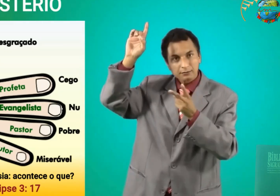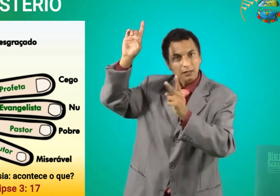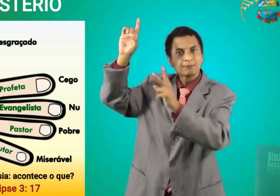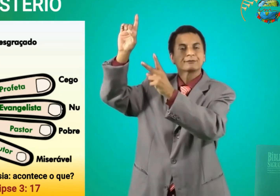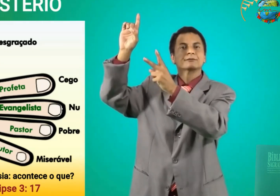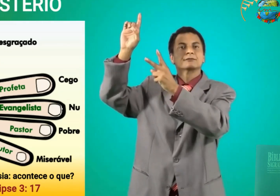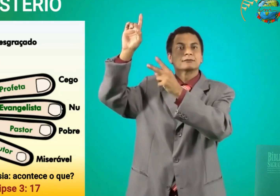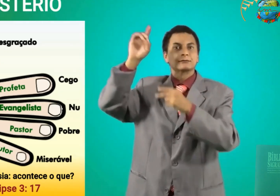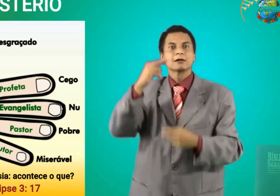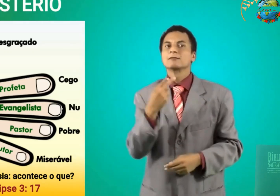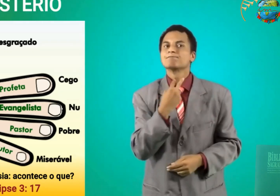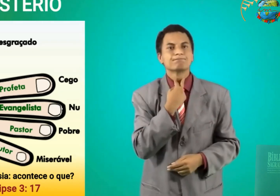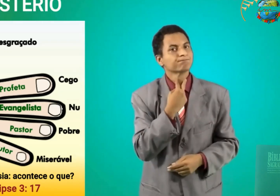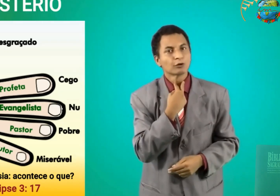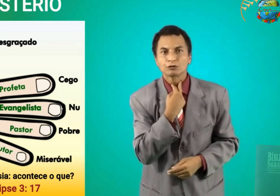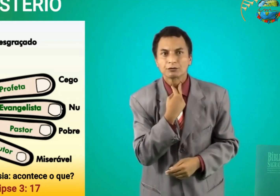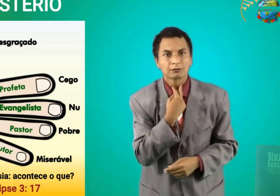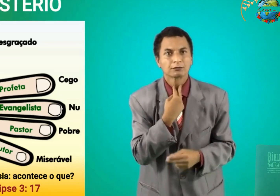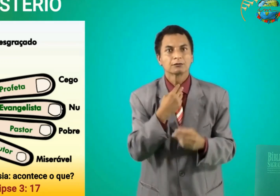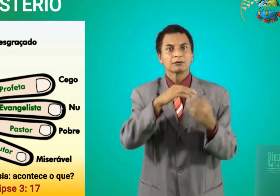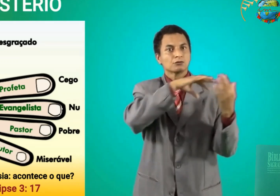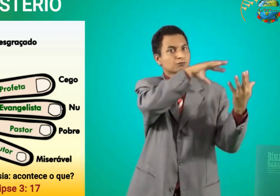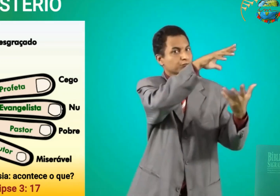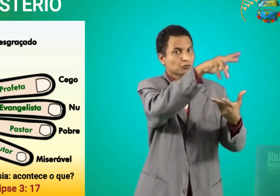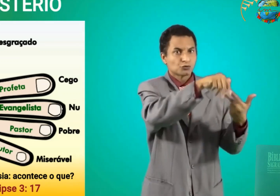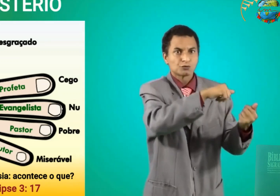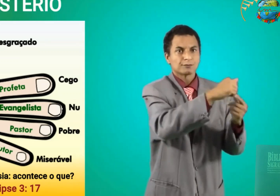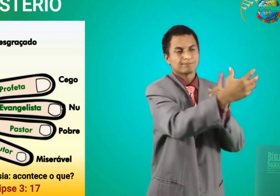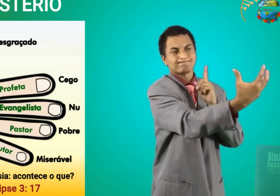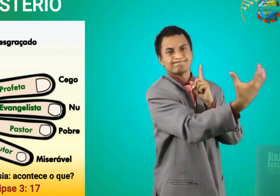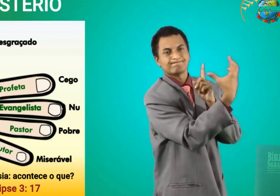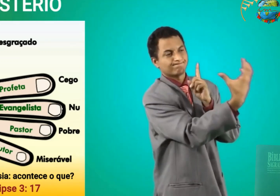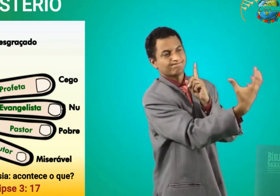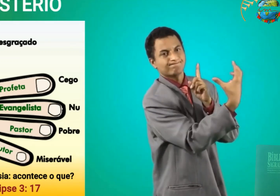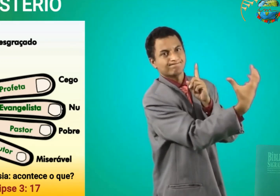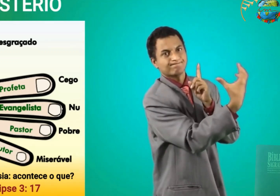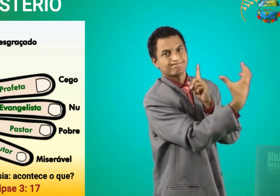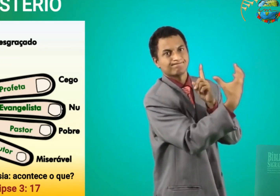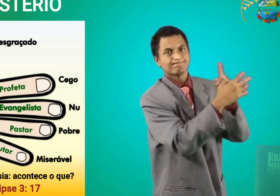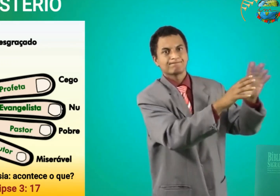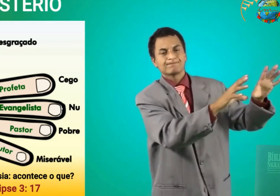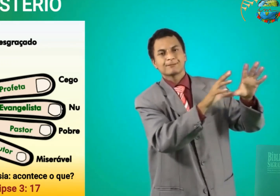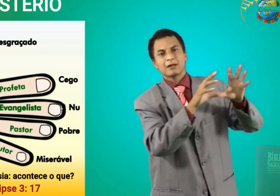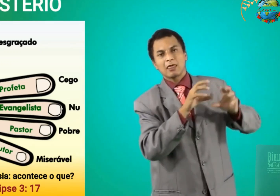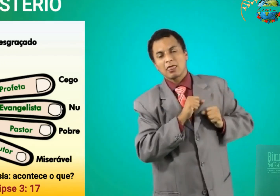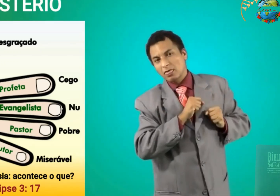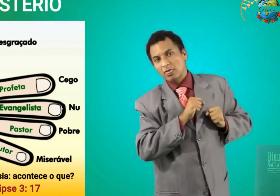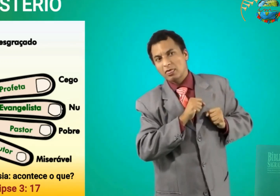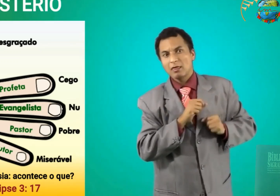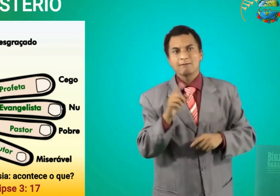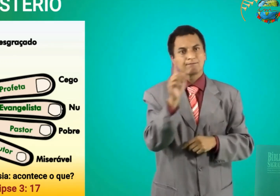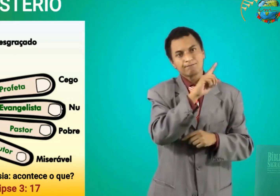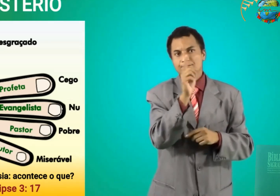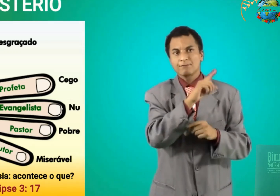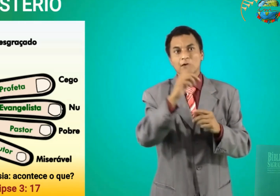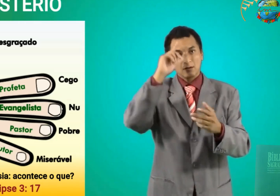Continuamente Nós não podemos Aceitar aquilo que vem do mundo As suas influências Nós não podemos